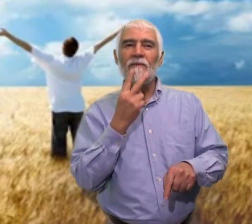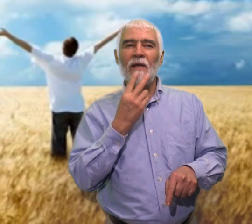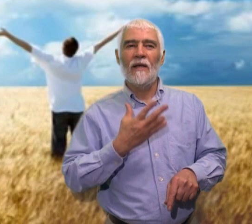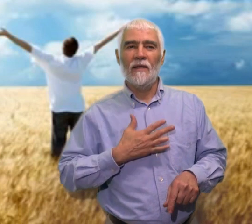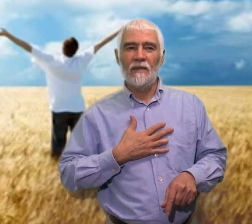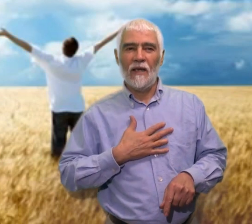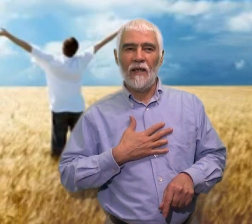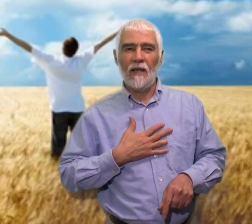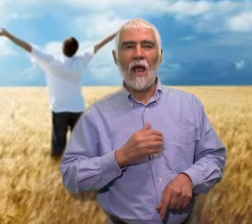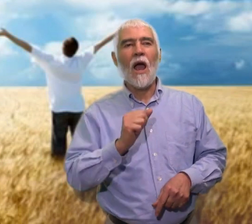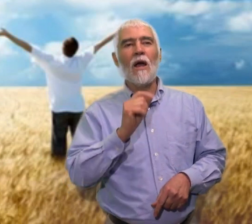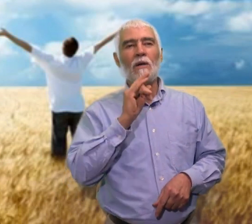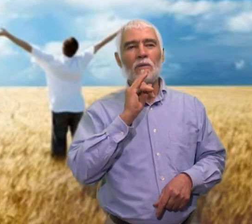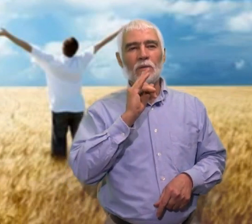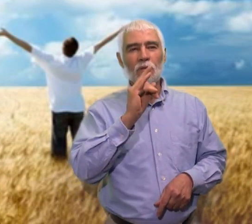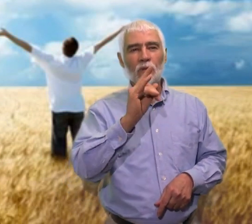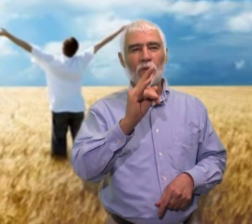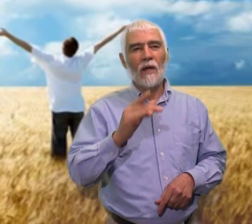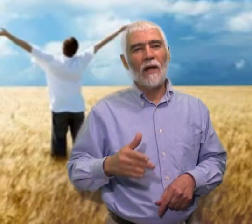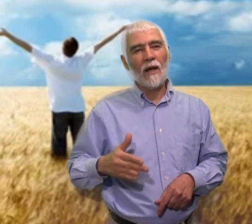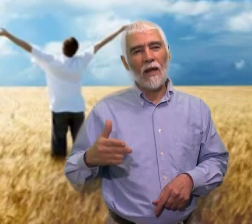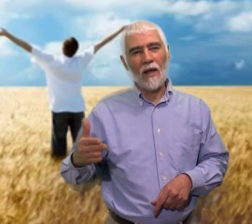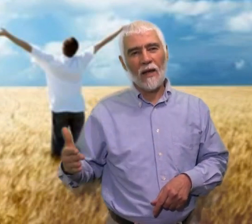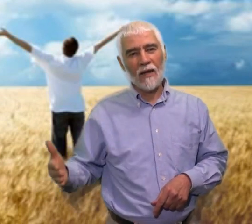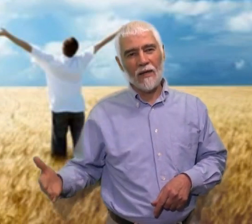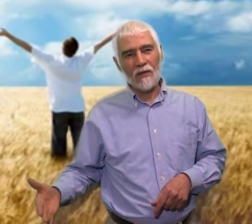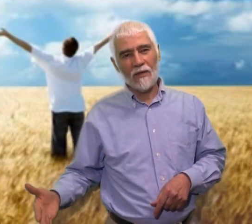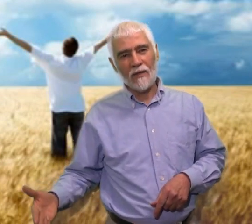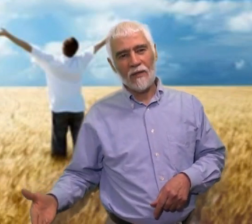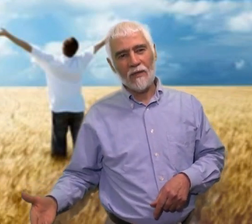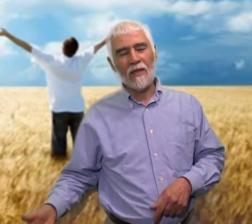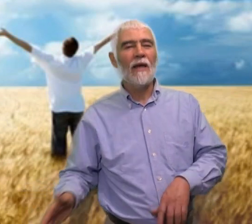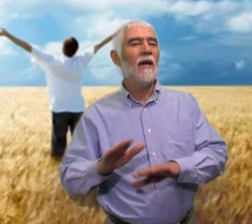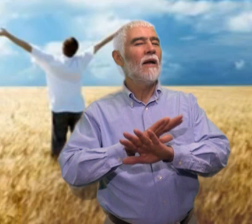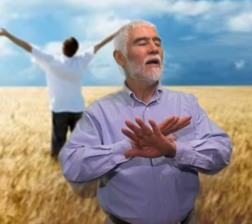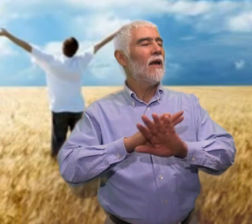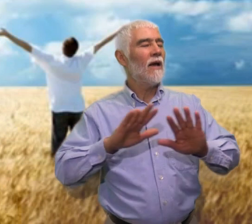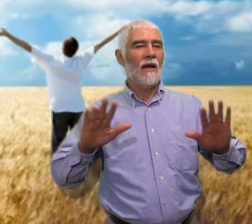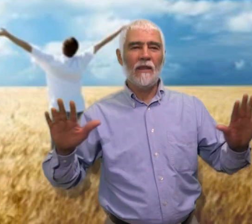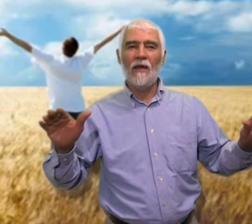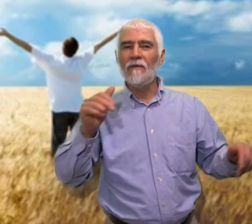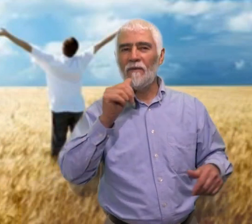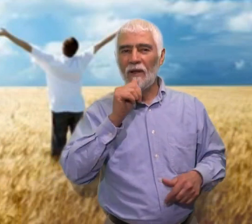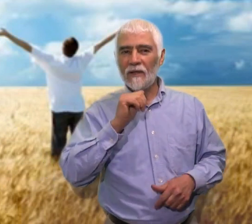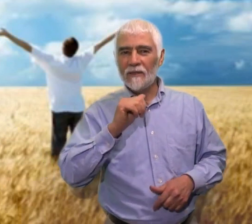a tu lado nada faltará.